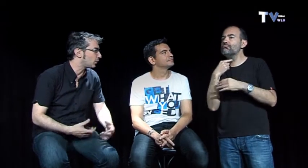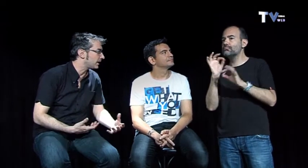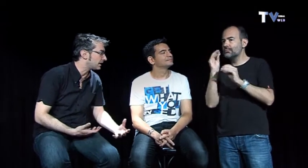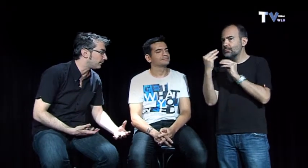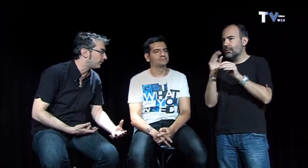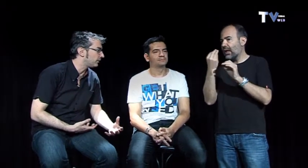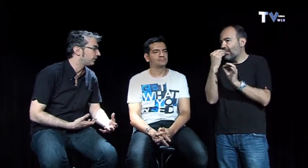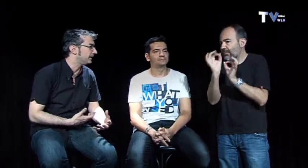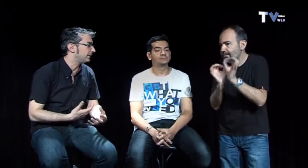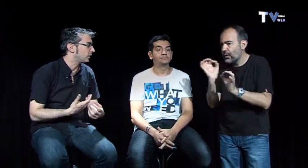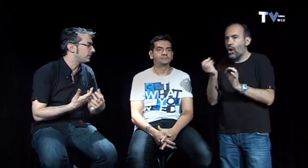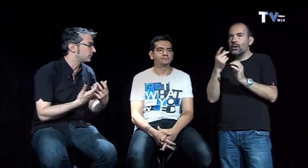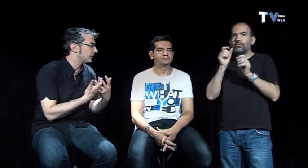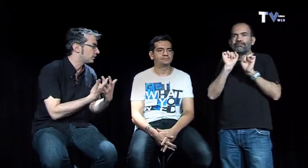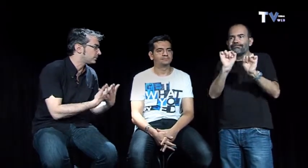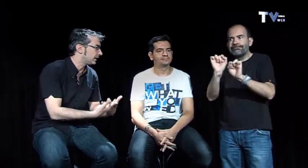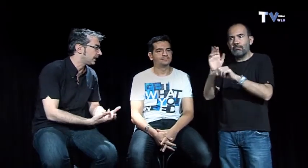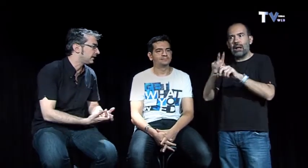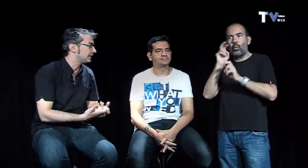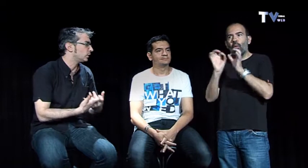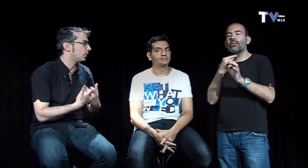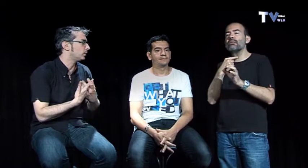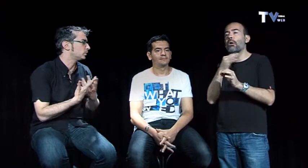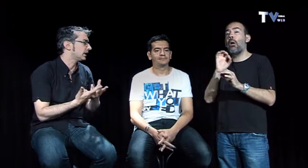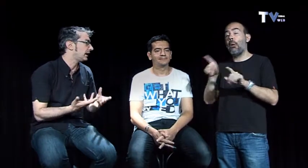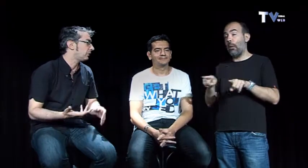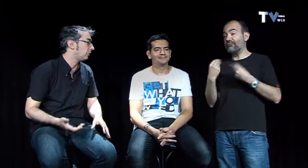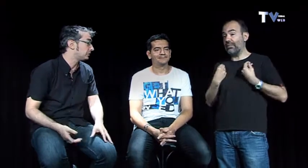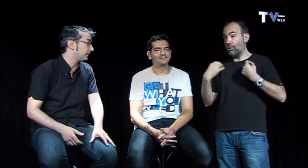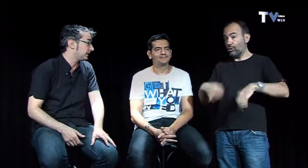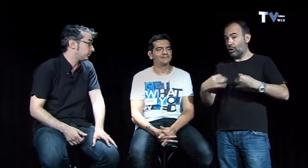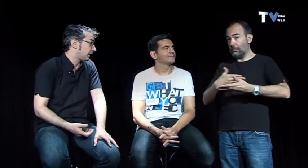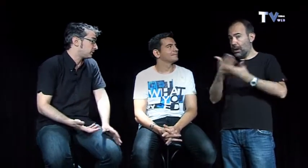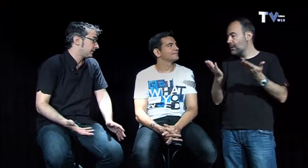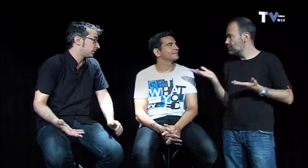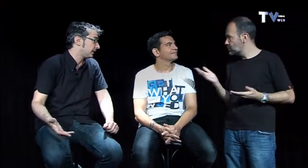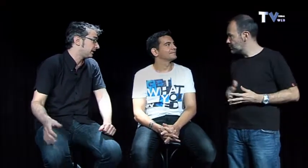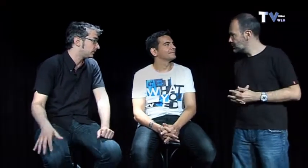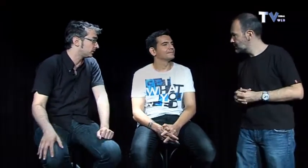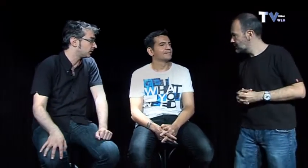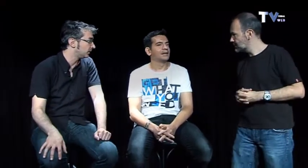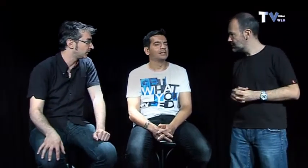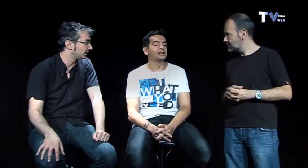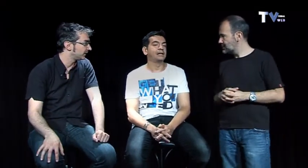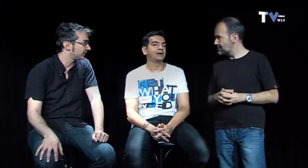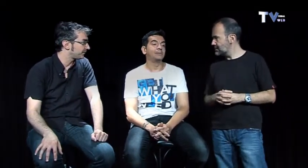cuidas la voz y también comes cosas especiales o buscar algo o simplemente tú haces una vida normal como hombre